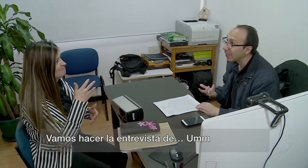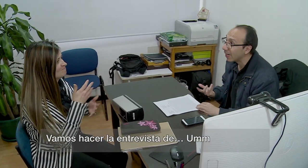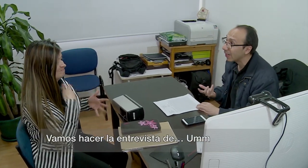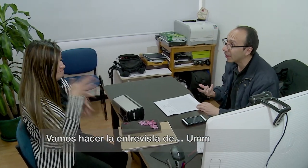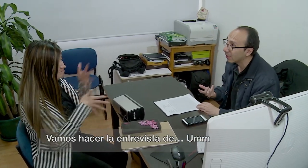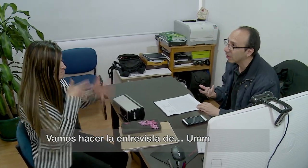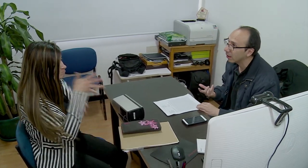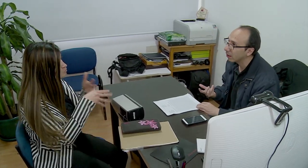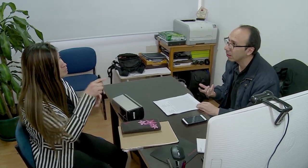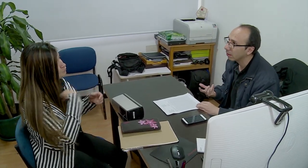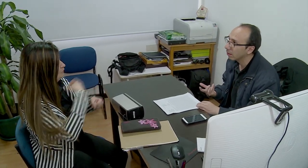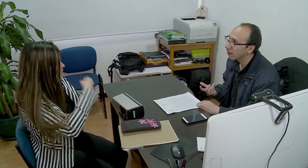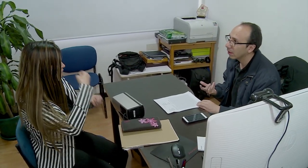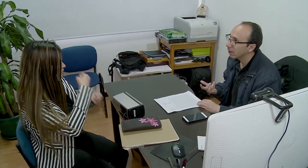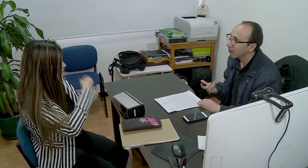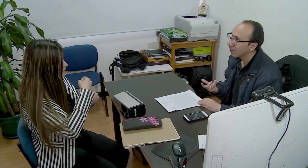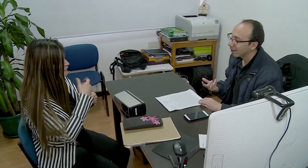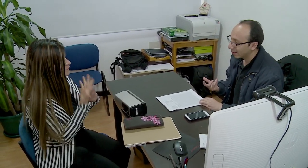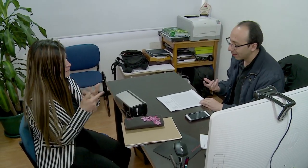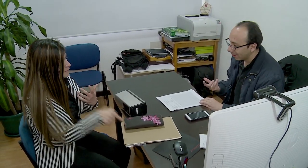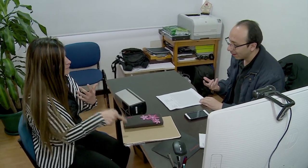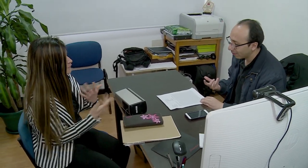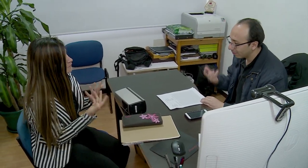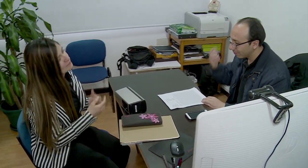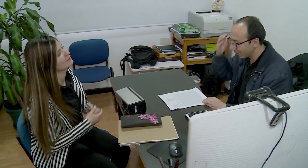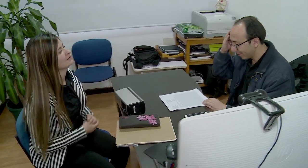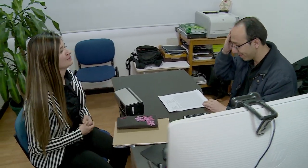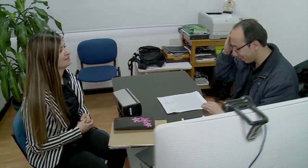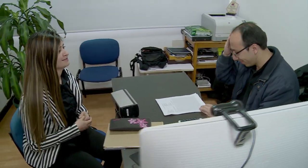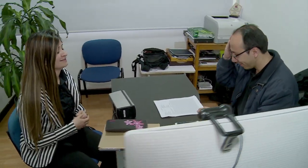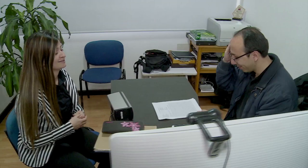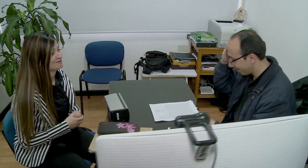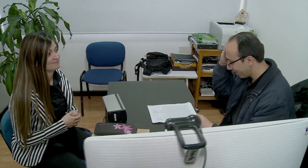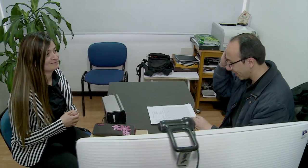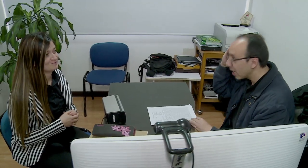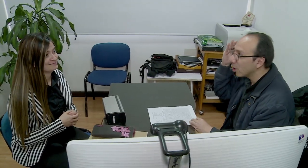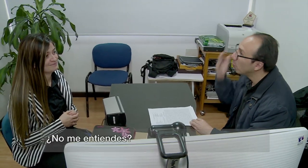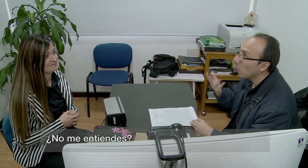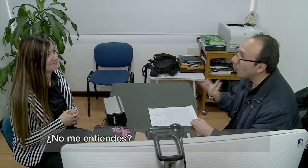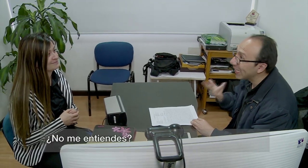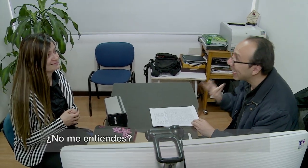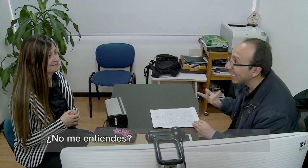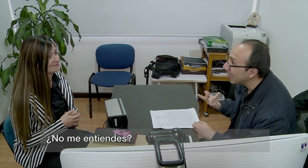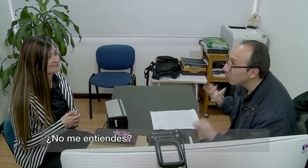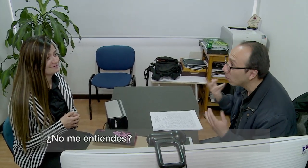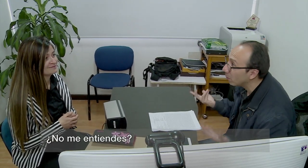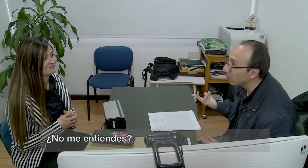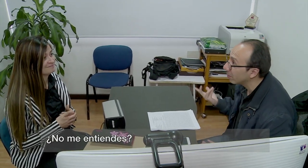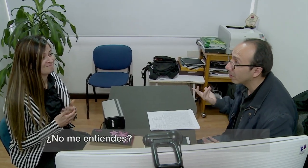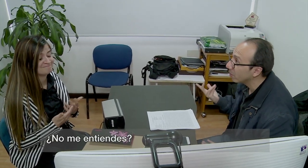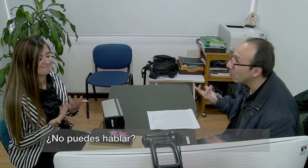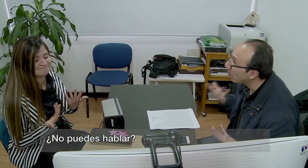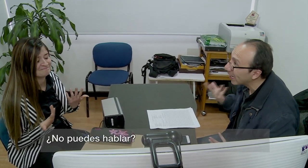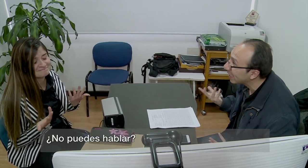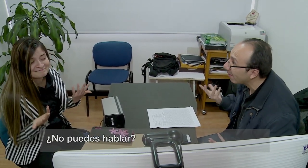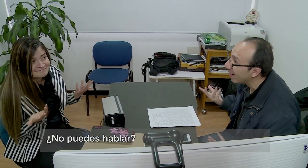de... No me entiendes, no puedes hablar.